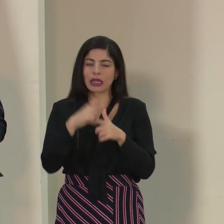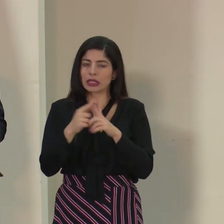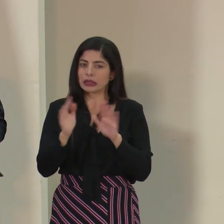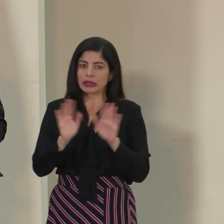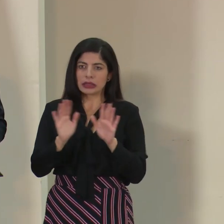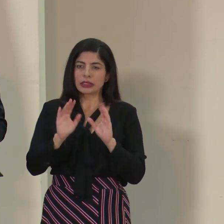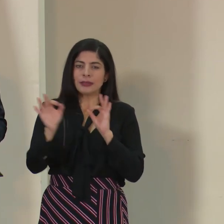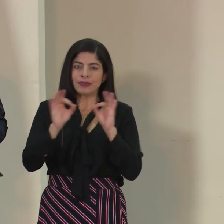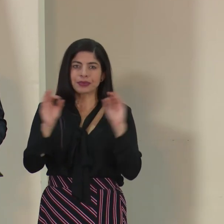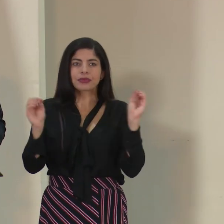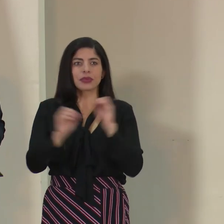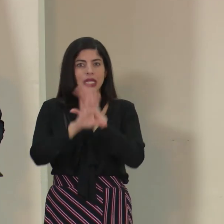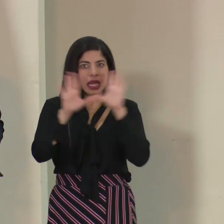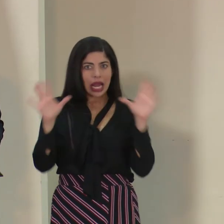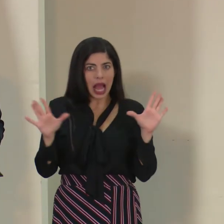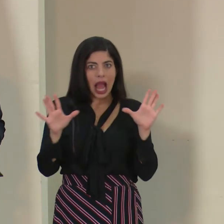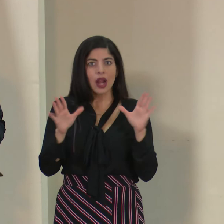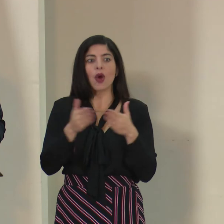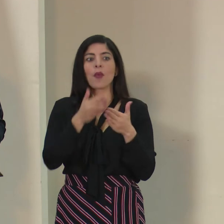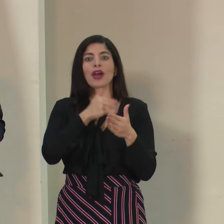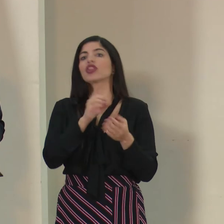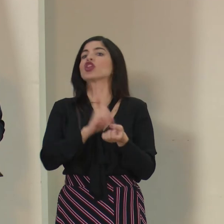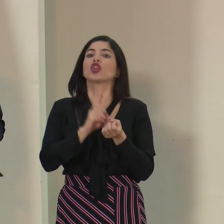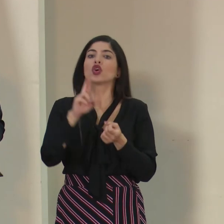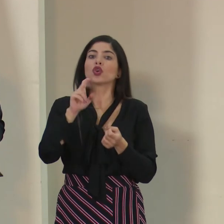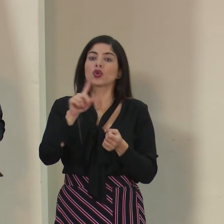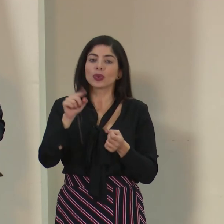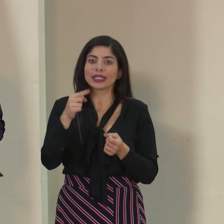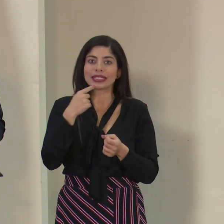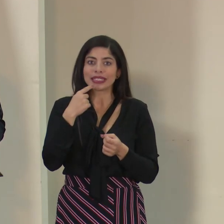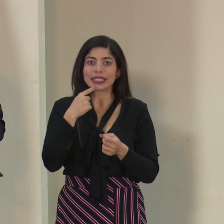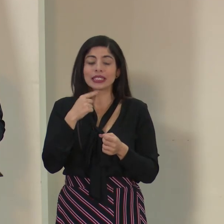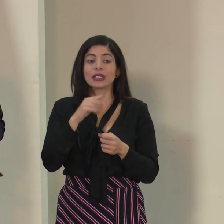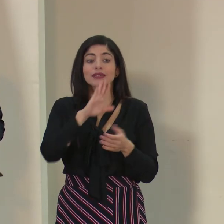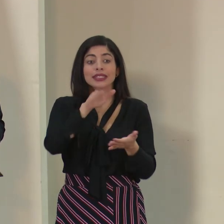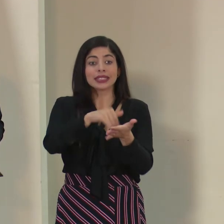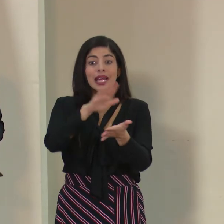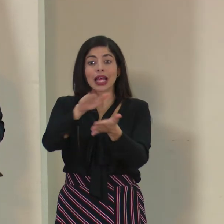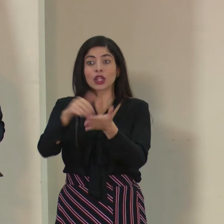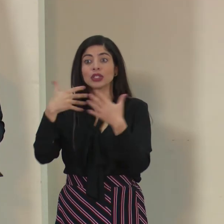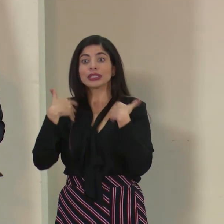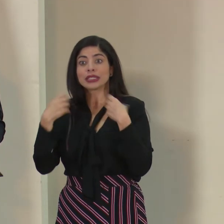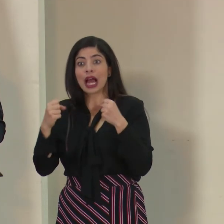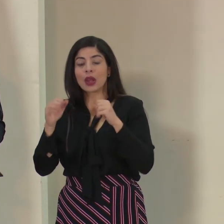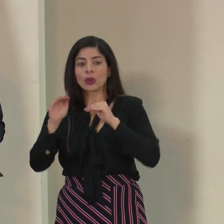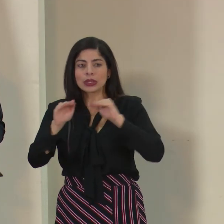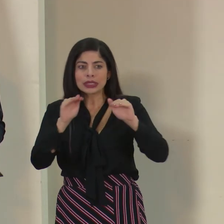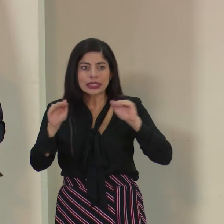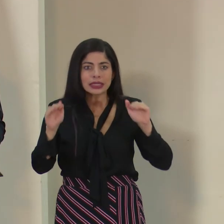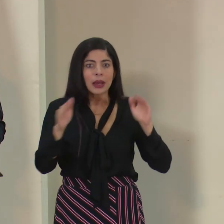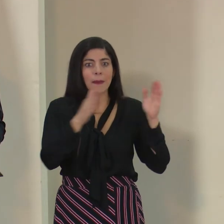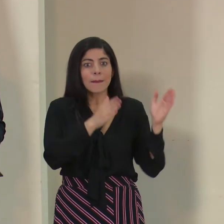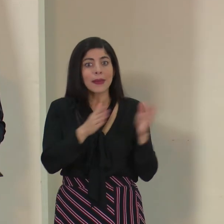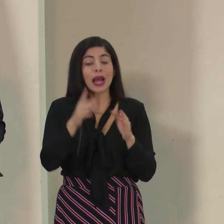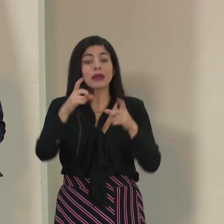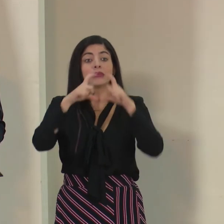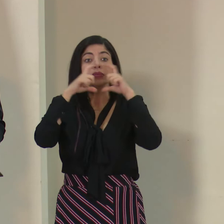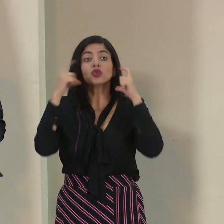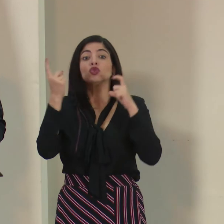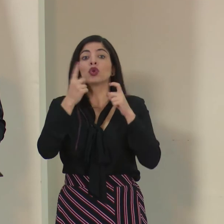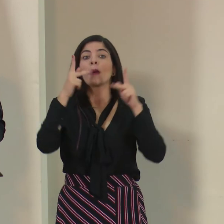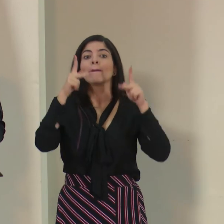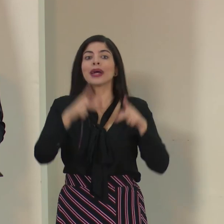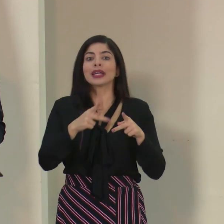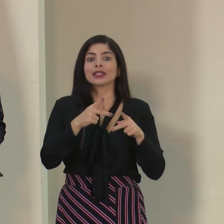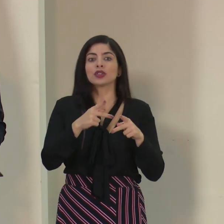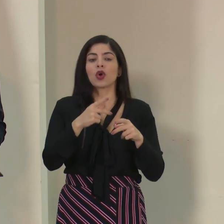para que quede claro que eso que mencionaba el doctor Ruiz, la preparación en los centros de salud, especialmente para las personales de salud que, por ejemplo,